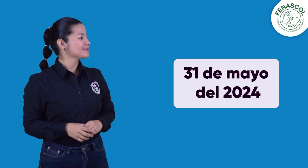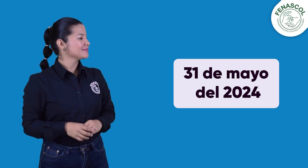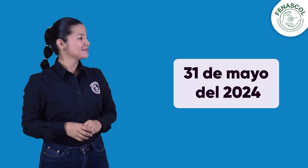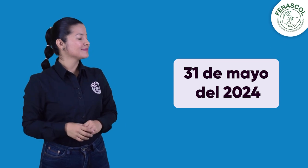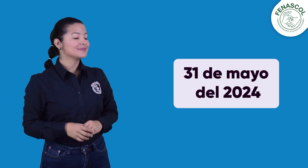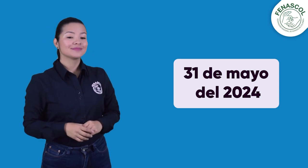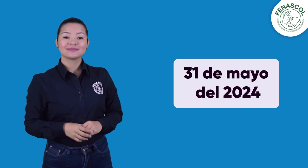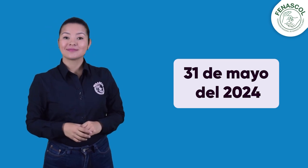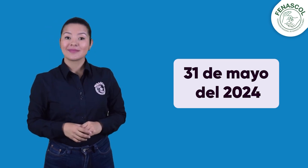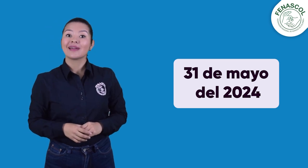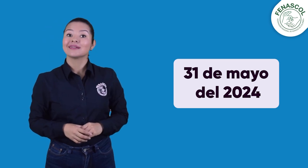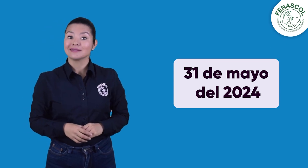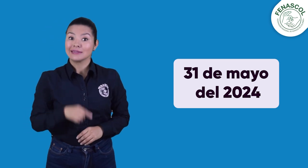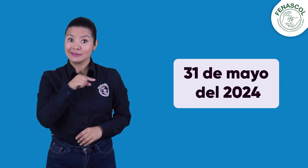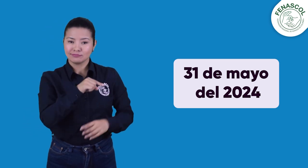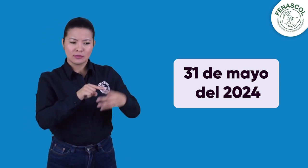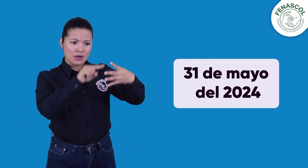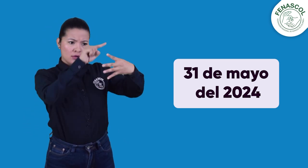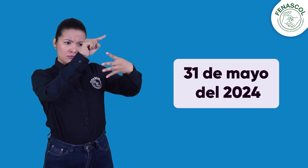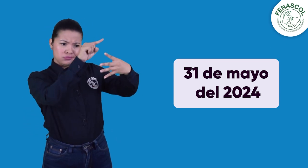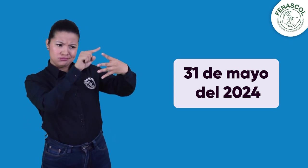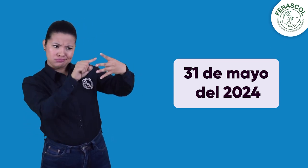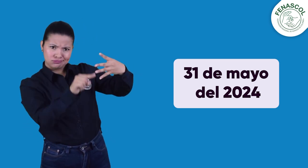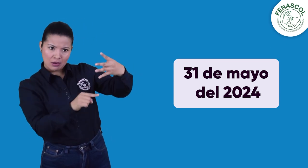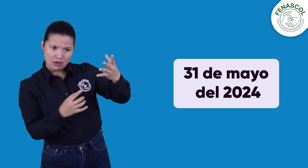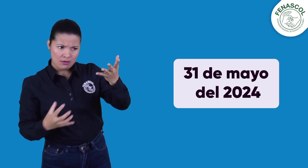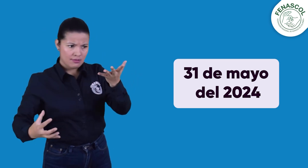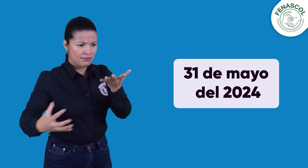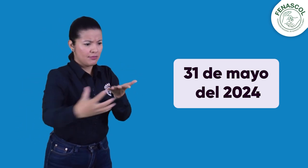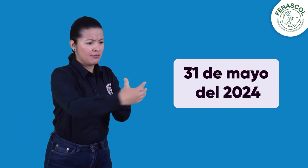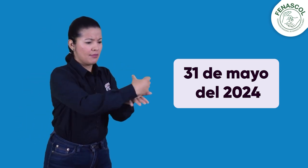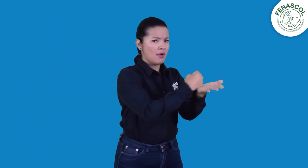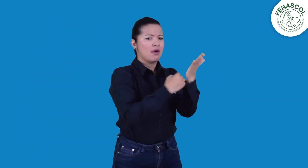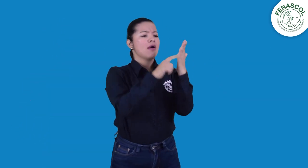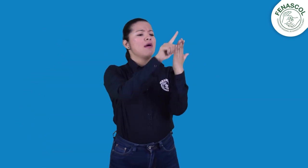Después de esto, les informaremos el consolidado de todas sus donaciones.